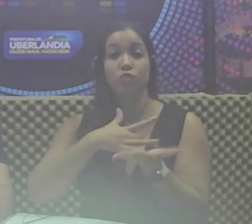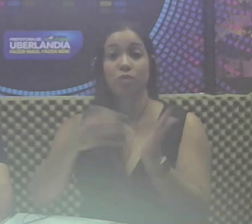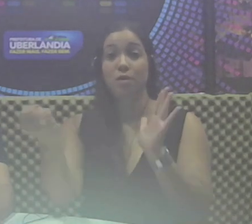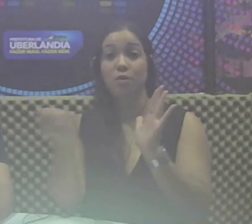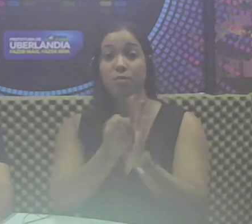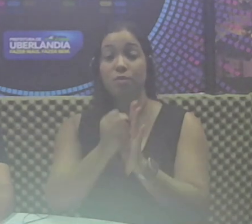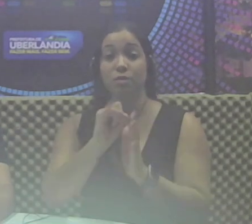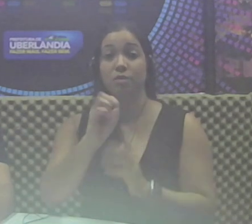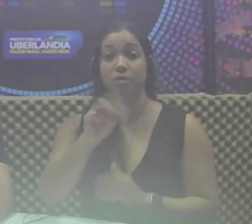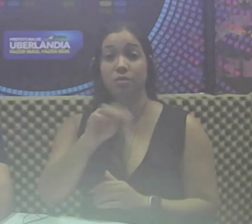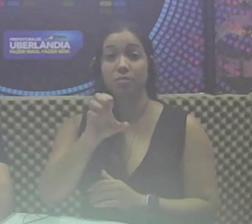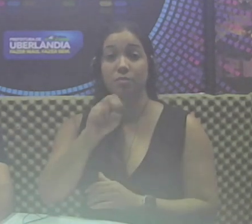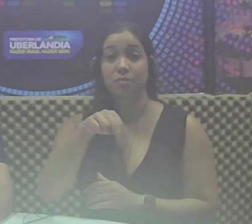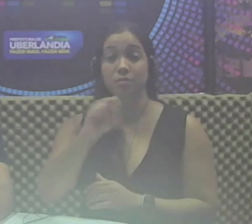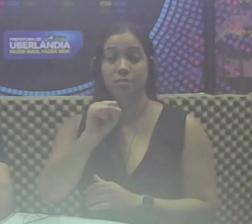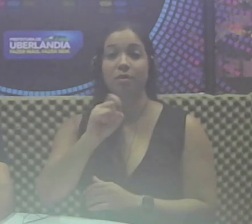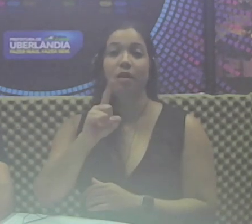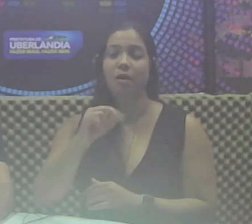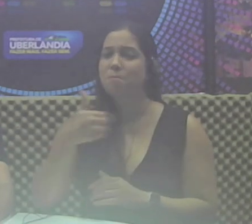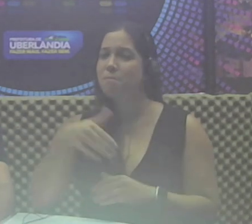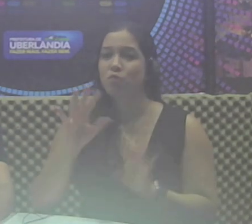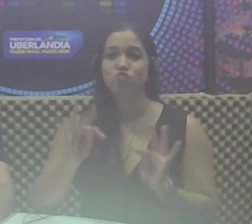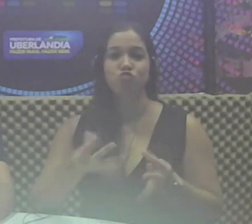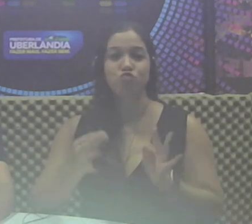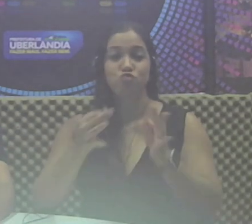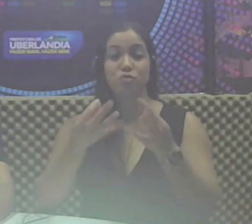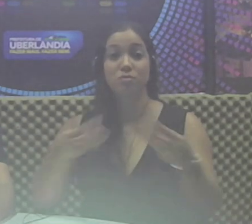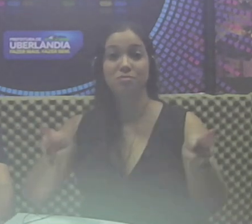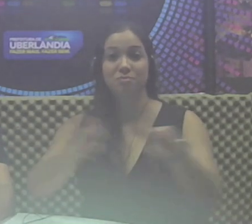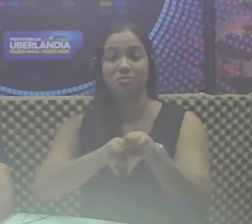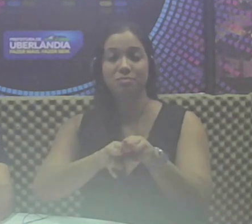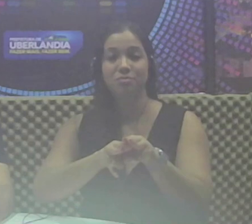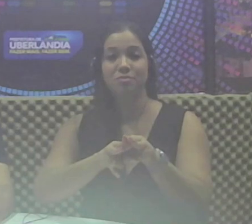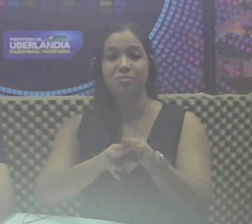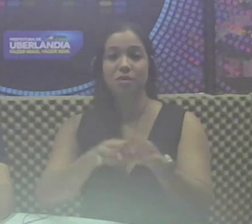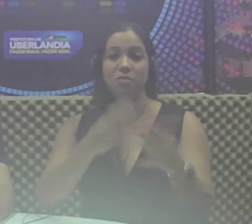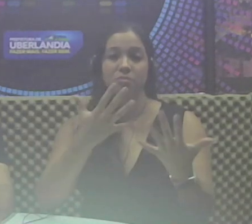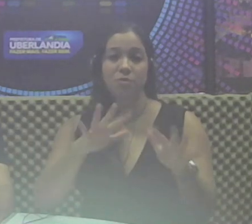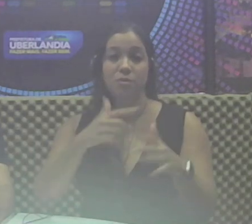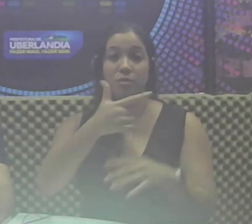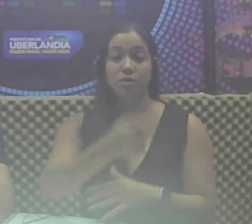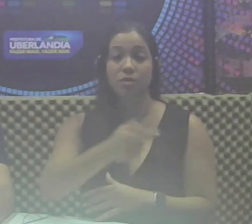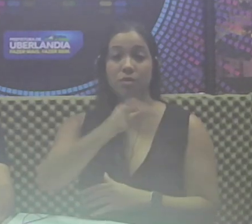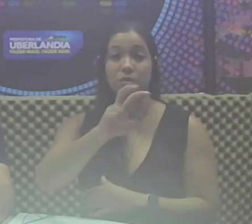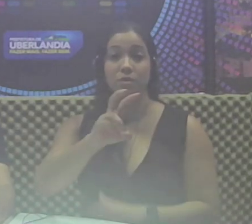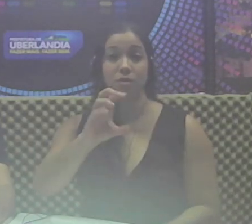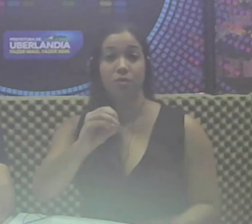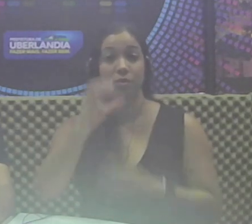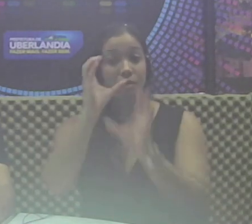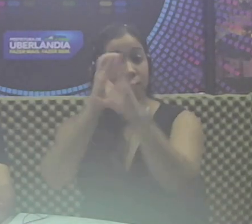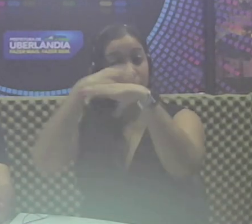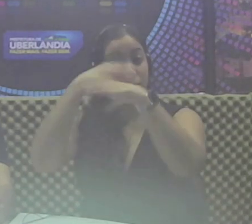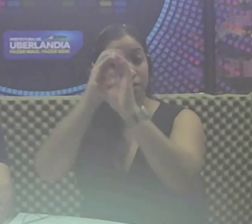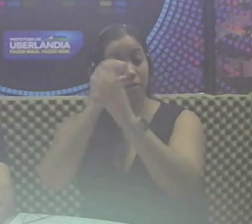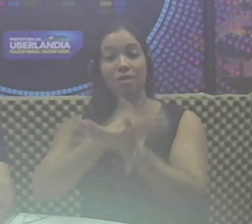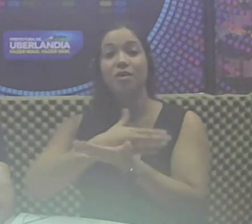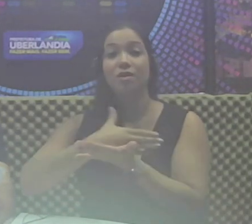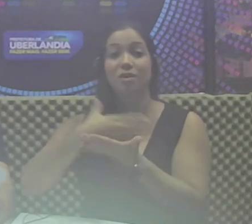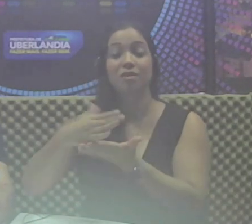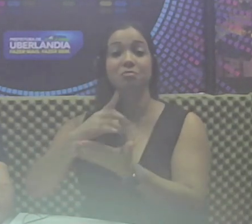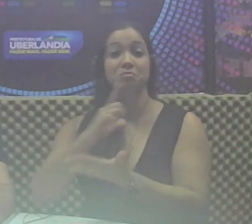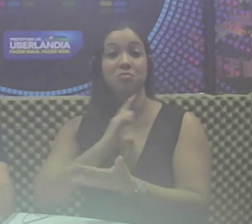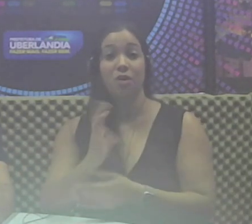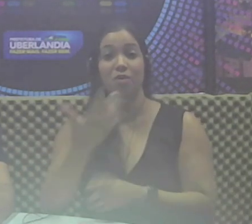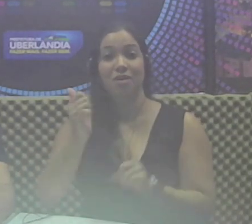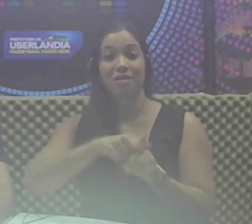Siemens e considerado um dos mais modernos do mercado, uma média de 750 exames passaram a ser feitos